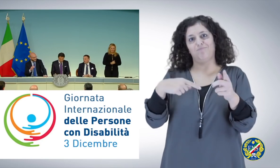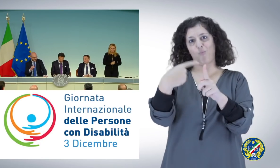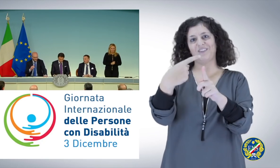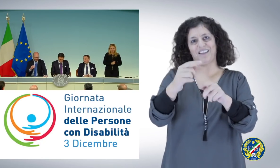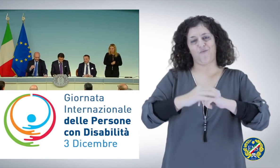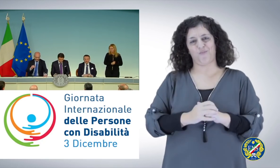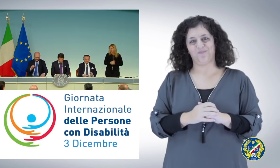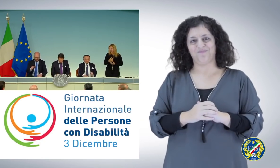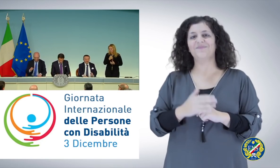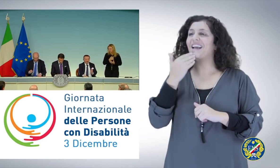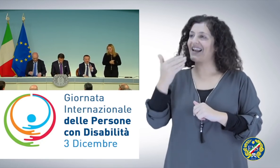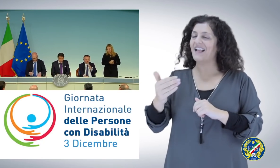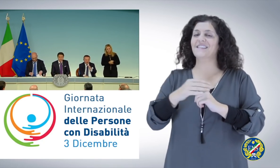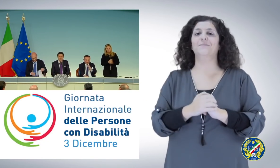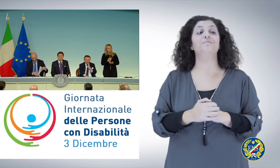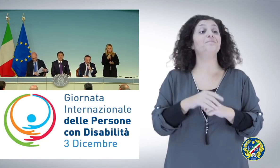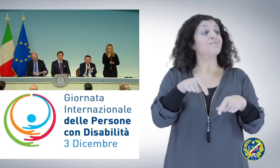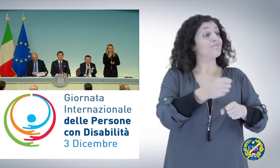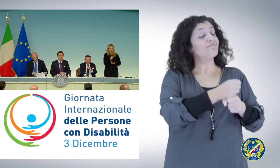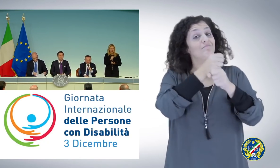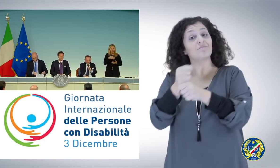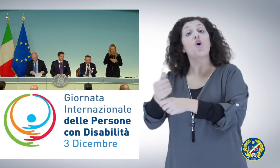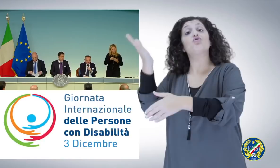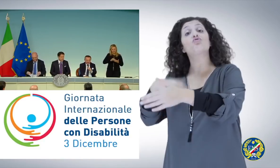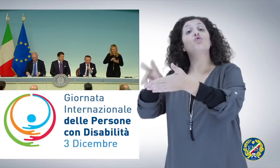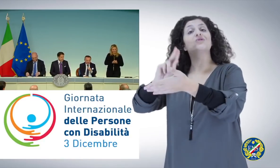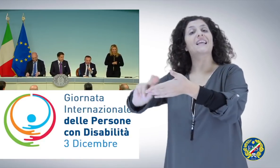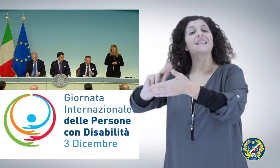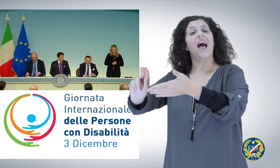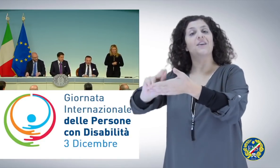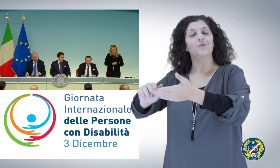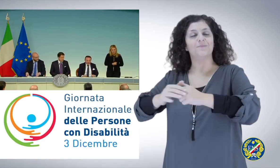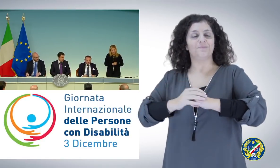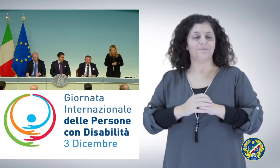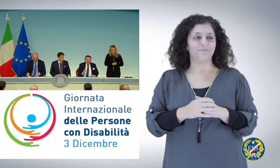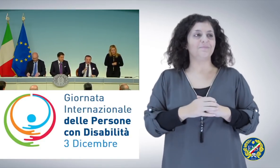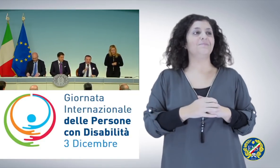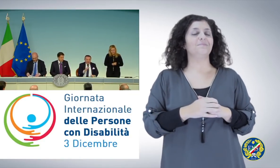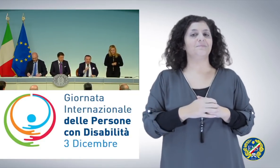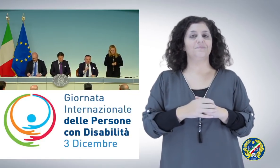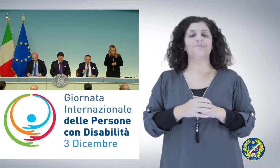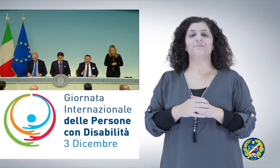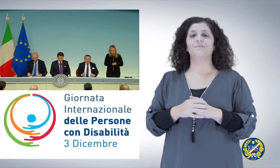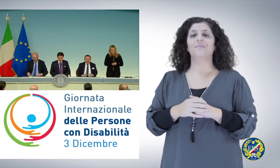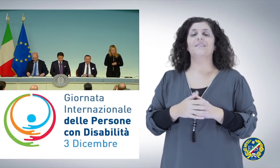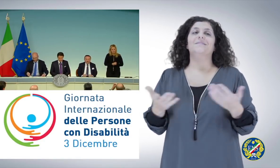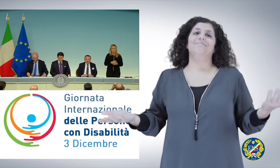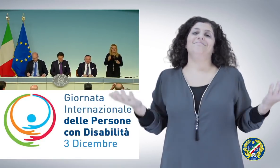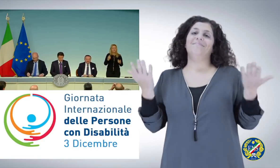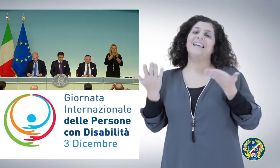Allora sotto, segretario. Vediamo se si accende. Ok. Allora, un cordiale saluto